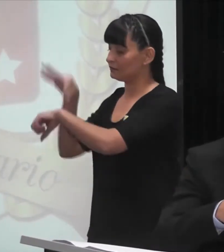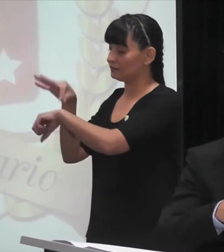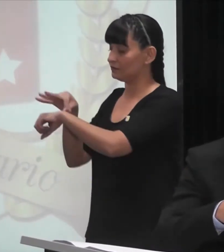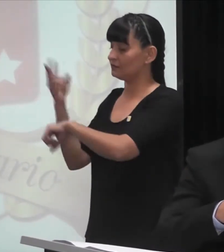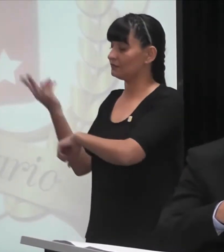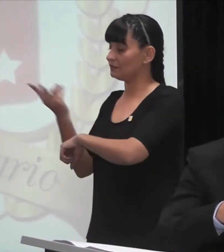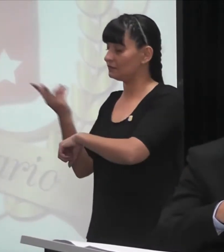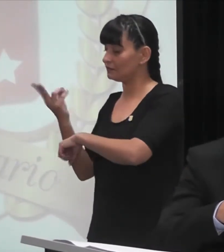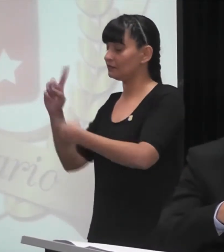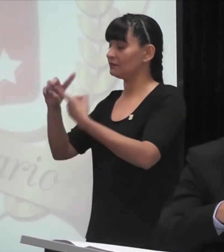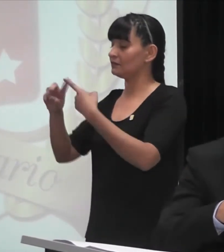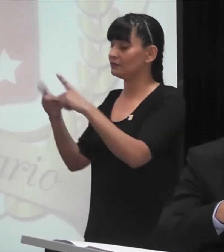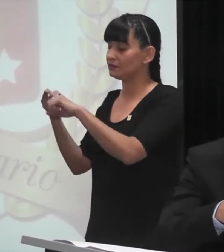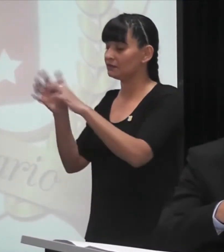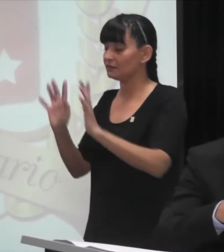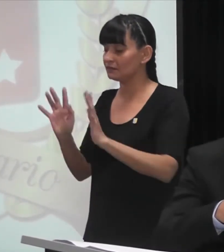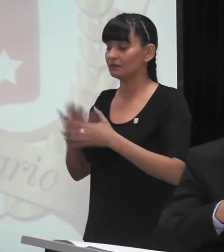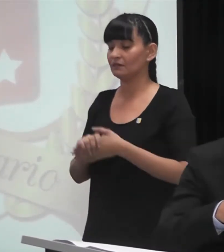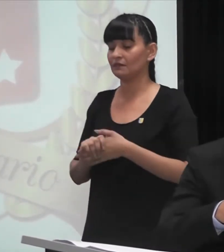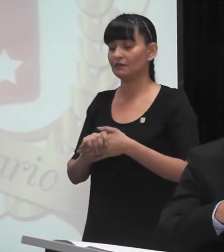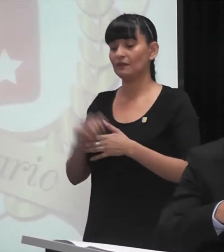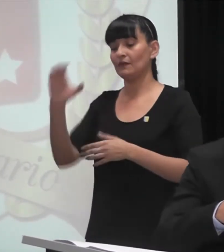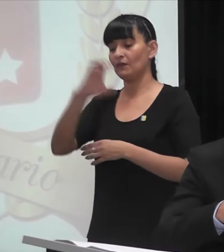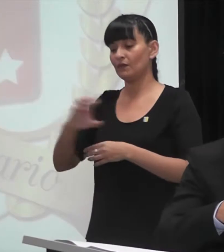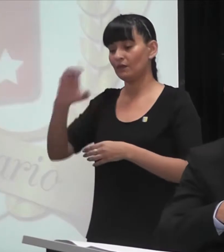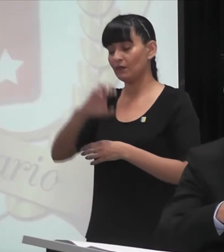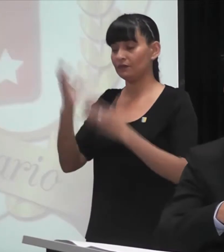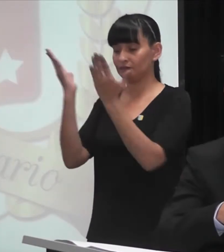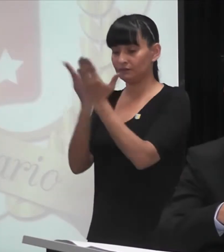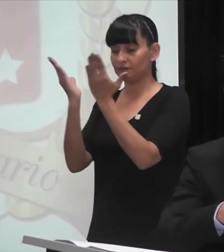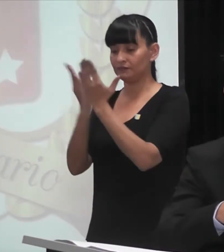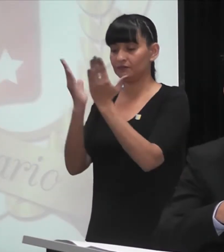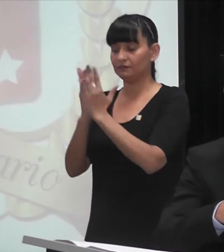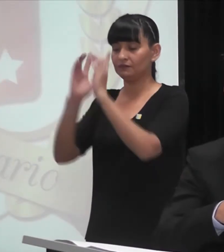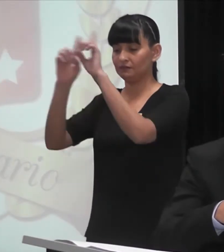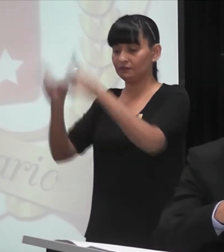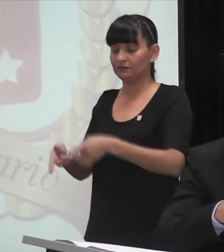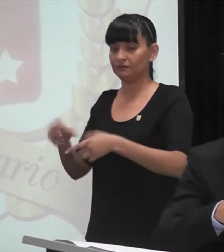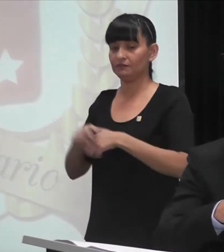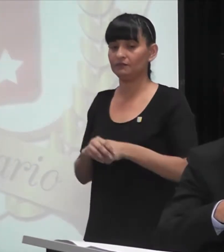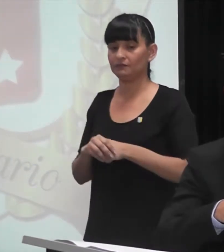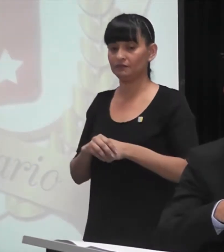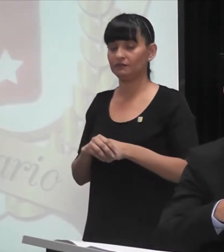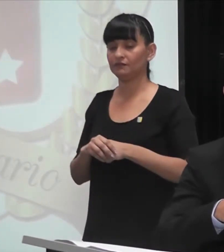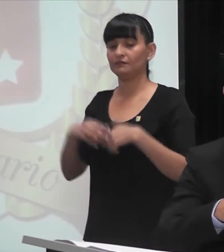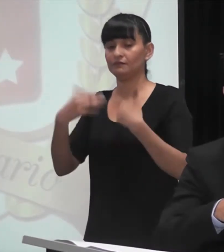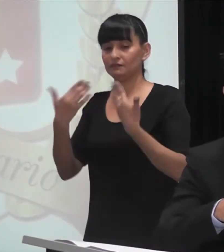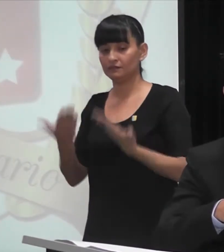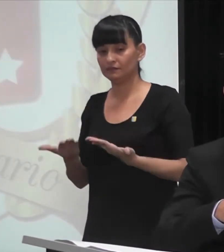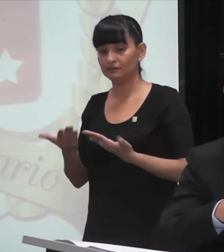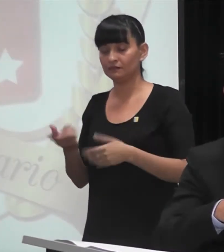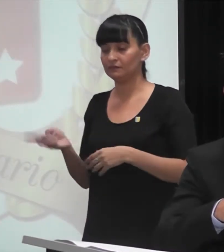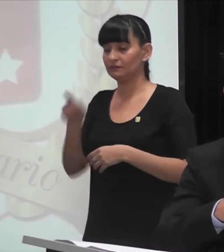que asumieron varias cátedras del último curso de Biología, sin lo cual el querido Enrique